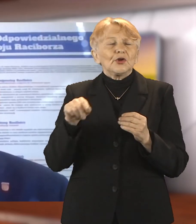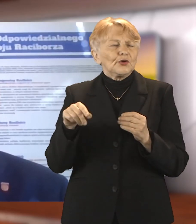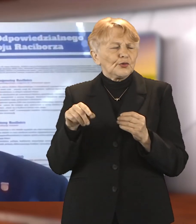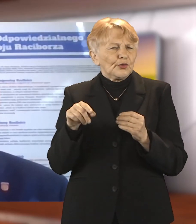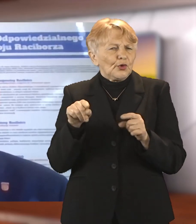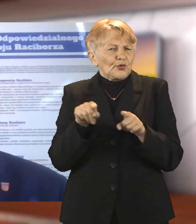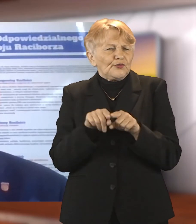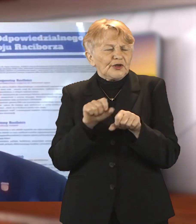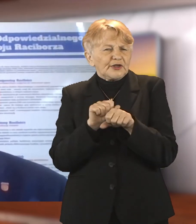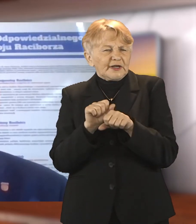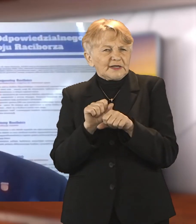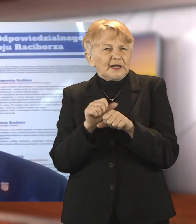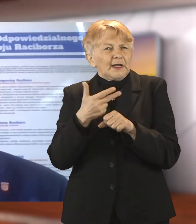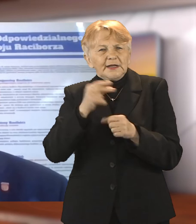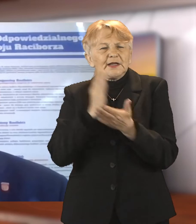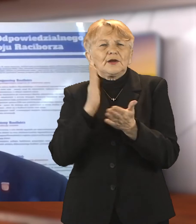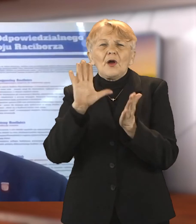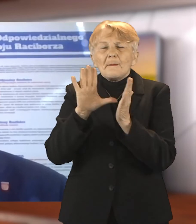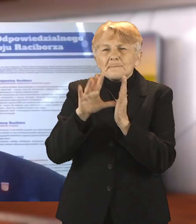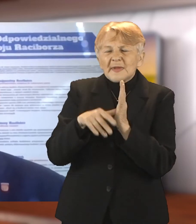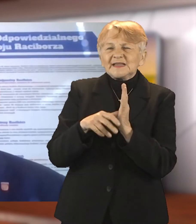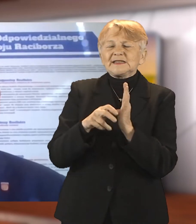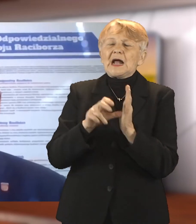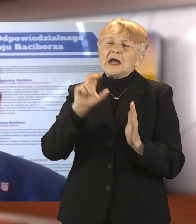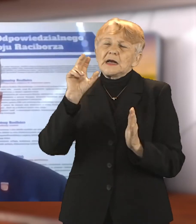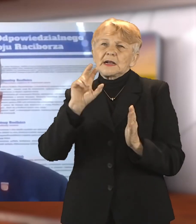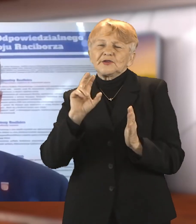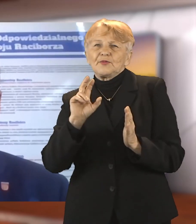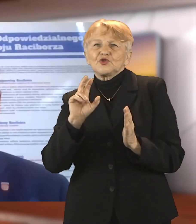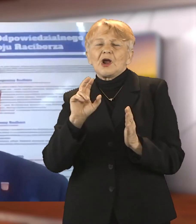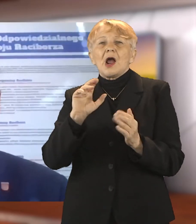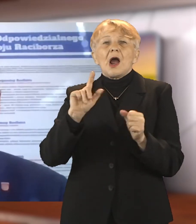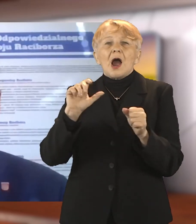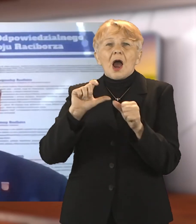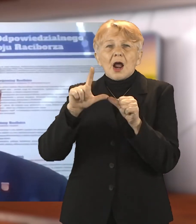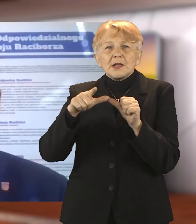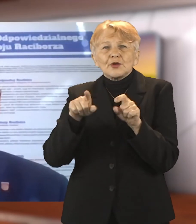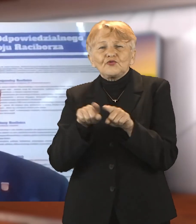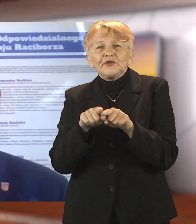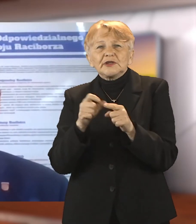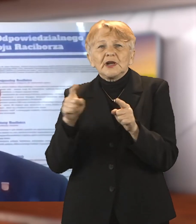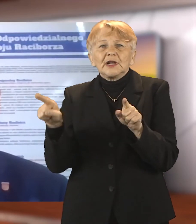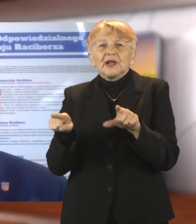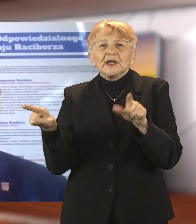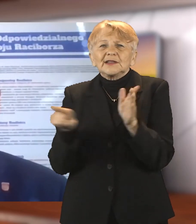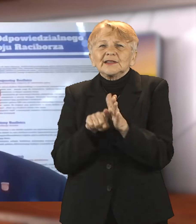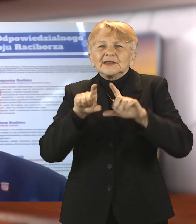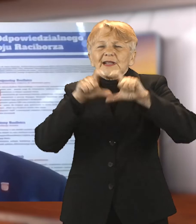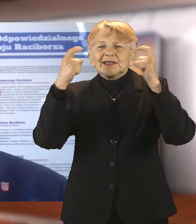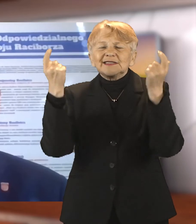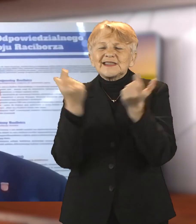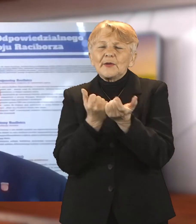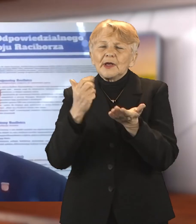powiatu raciborskiego, czyli ponad 100 tysięcy osób. Oferta obiektu będzie skierowana od